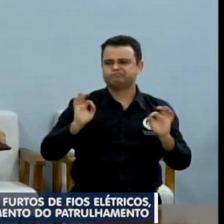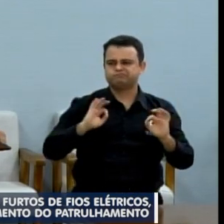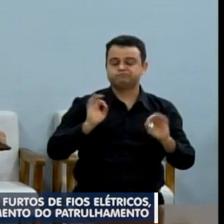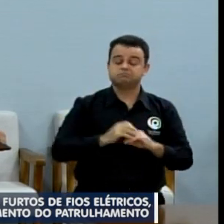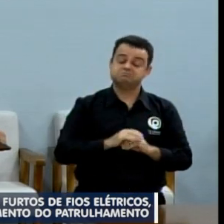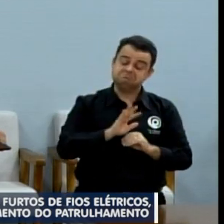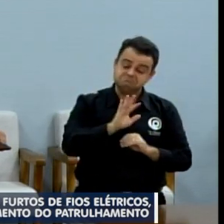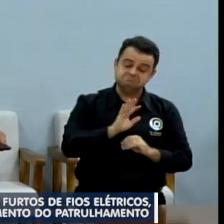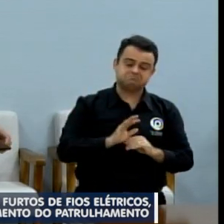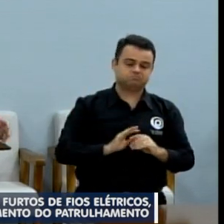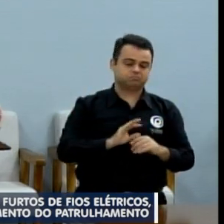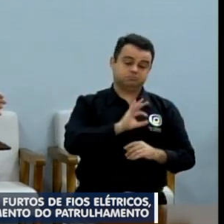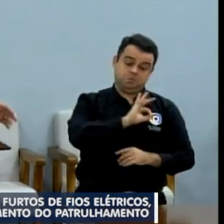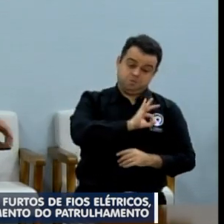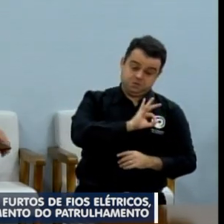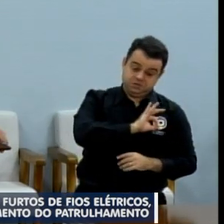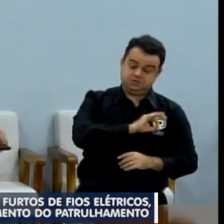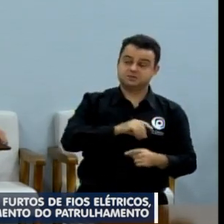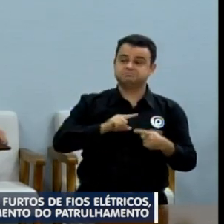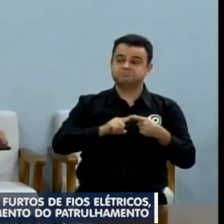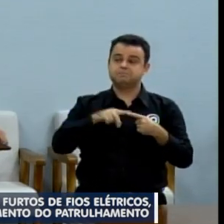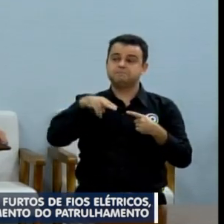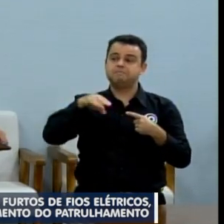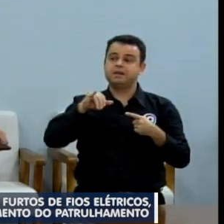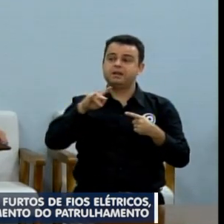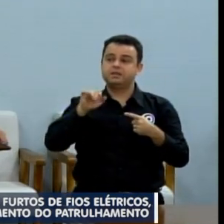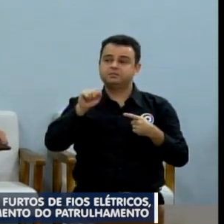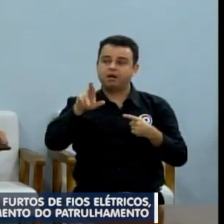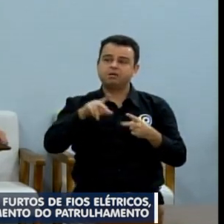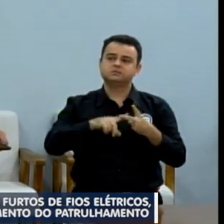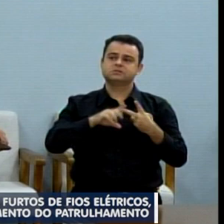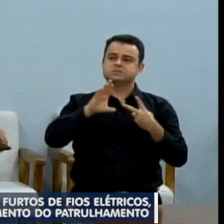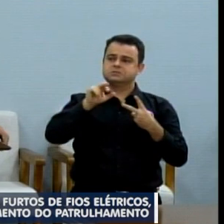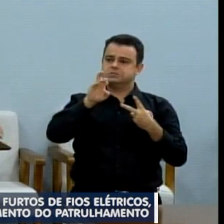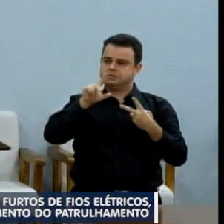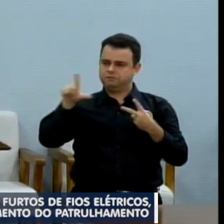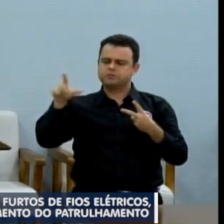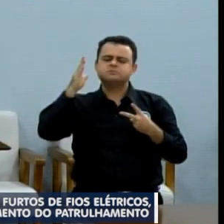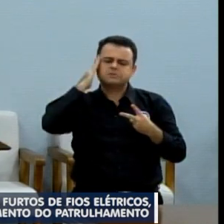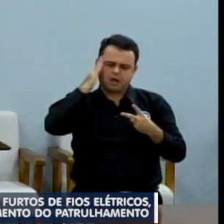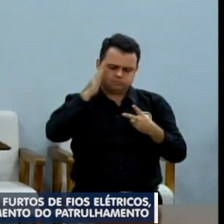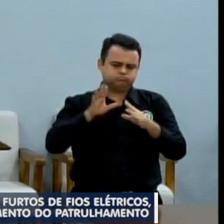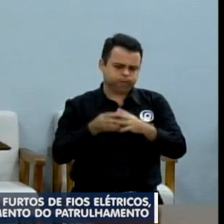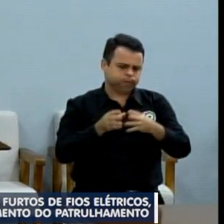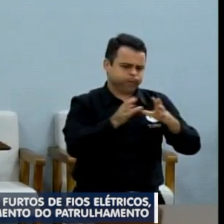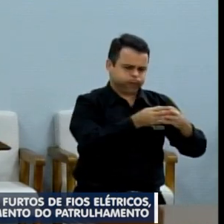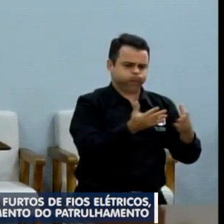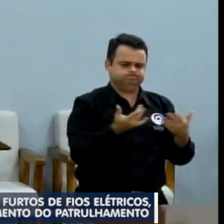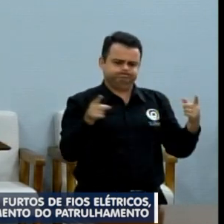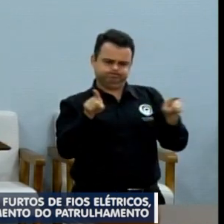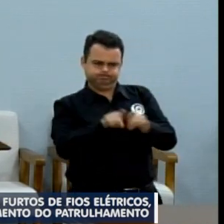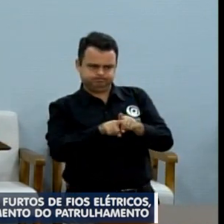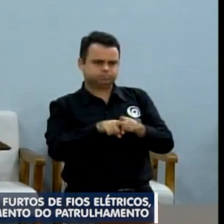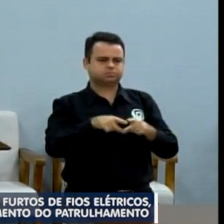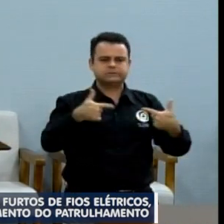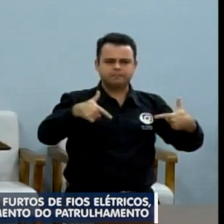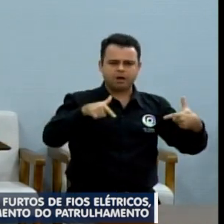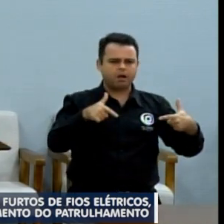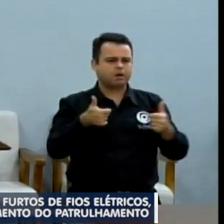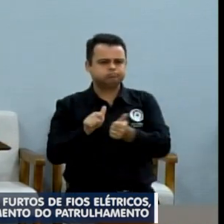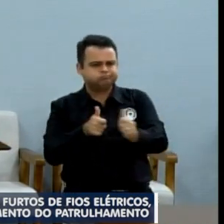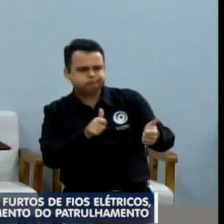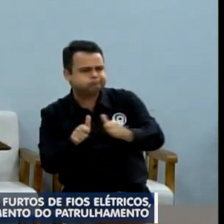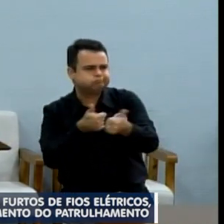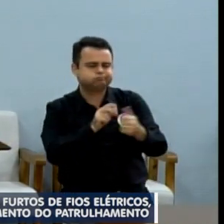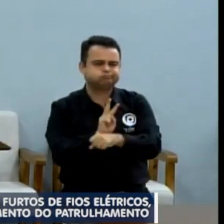militar, a polícia civil já sempre está investigando, fazendo o seu trabalho também em conjunto, todos esses